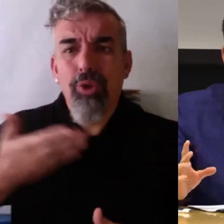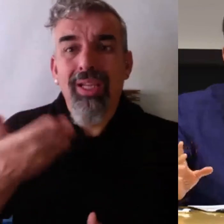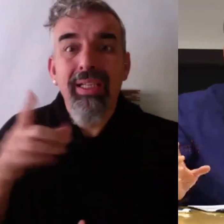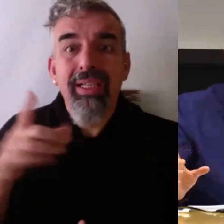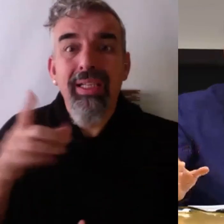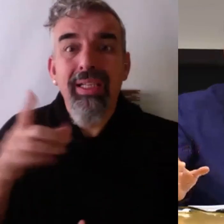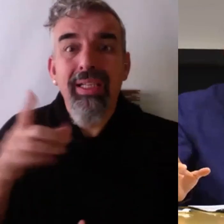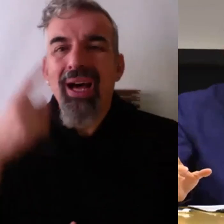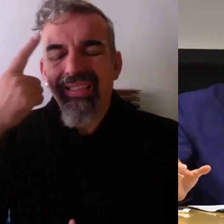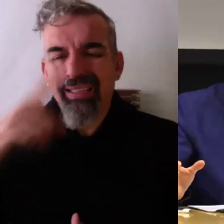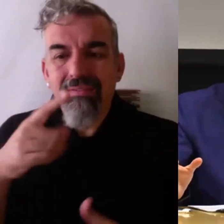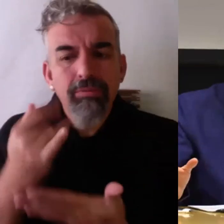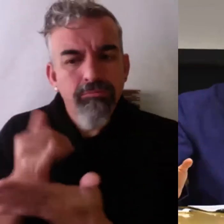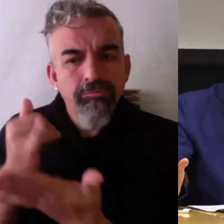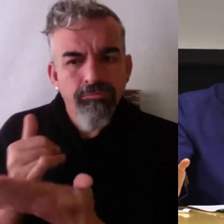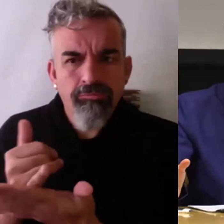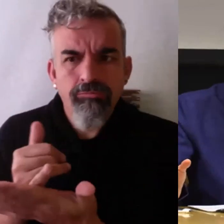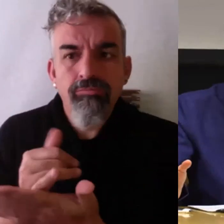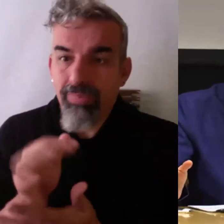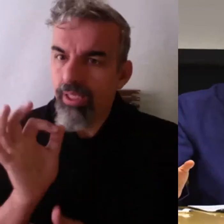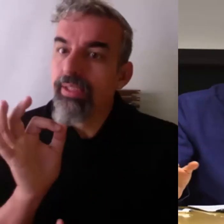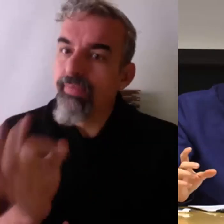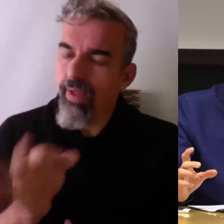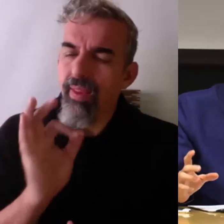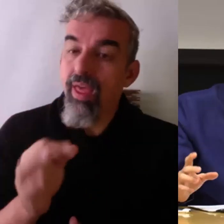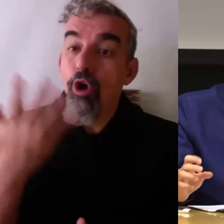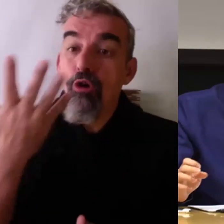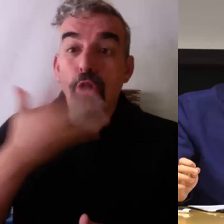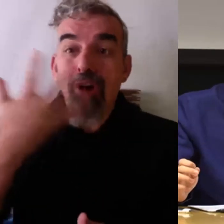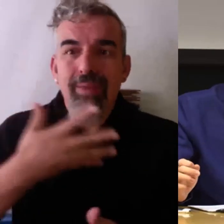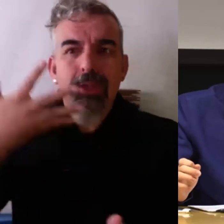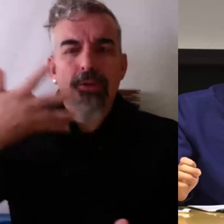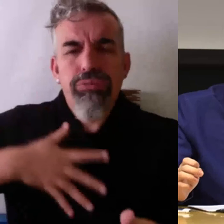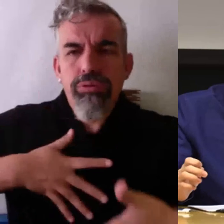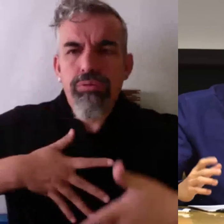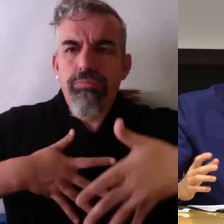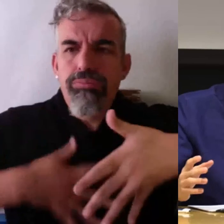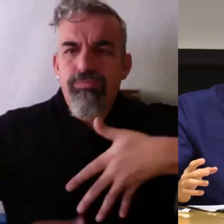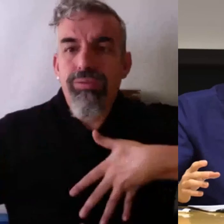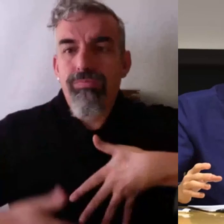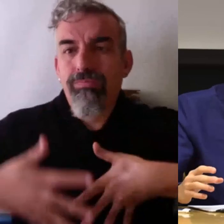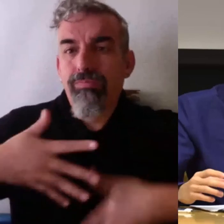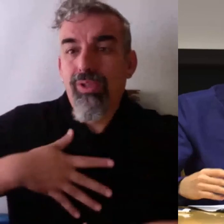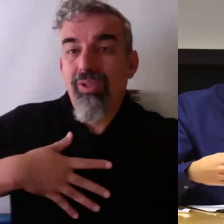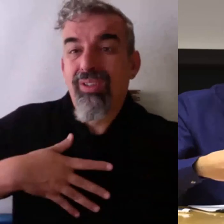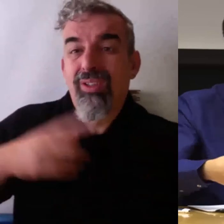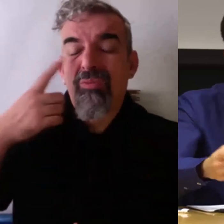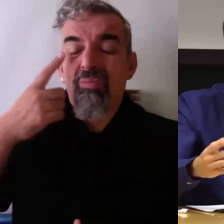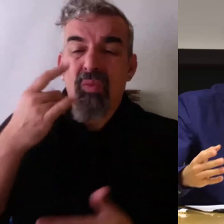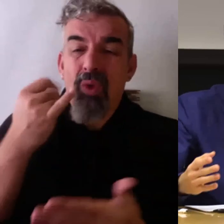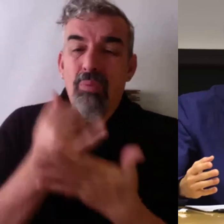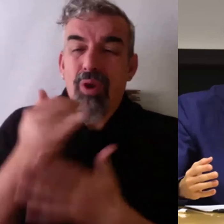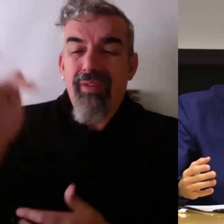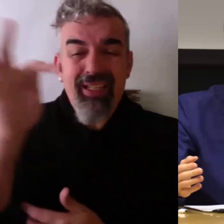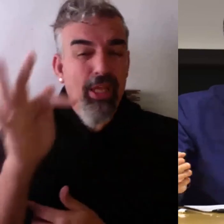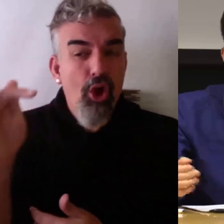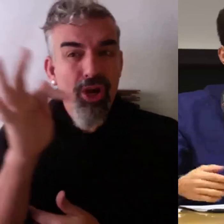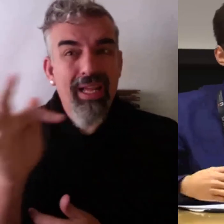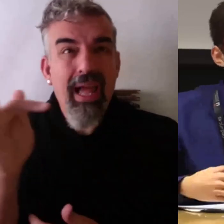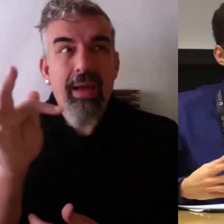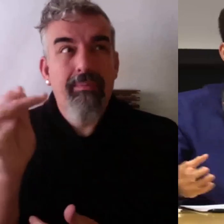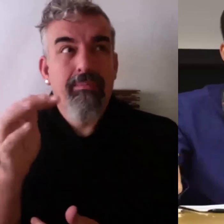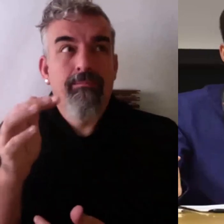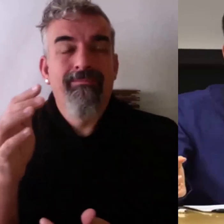pero justamente por lo de interiorizar los conocimientos. No sé hasta qué punto una prueba teórica en la que te la pongan así directamente